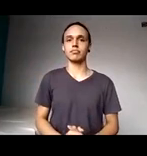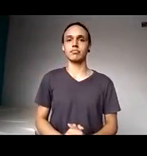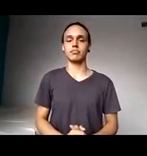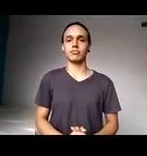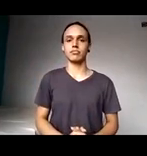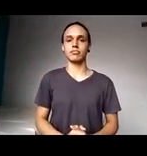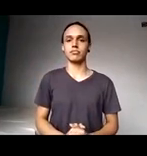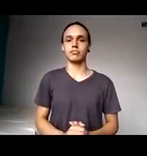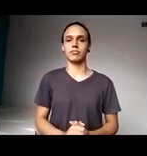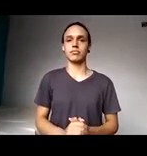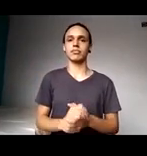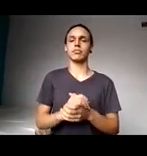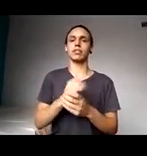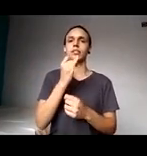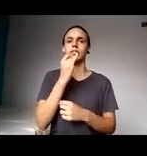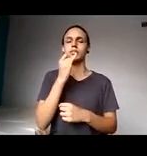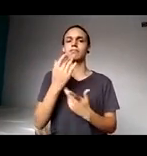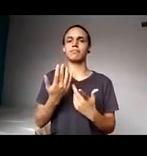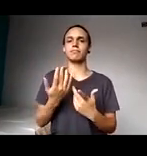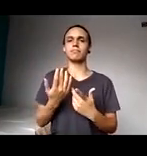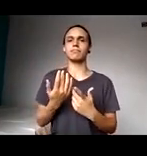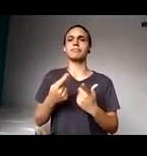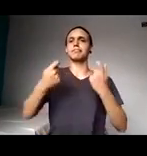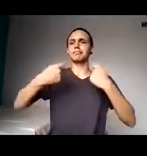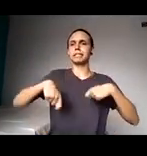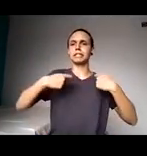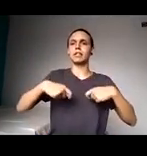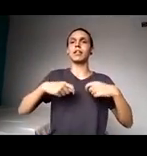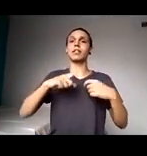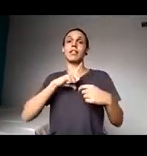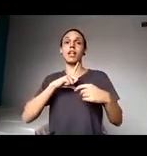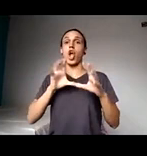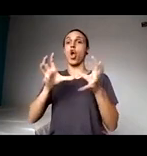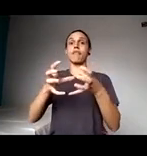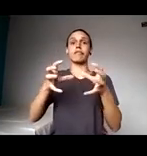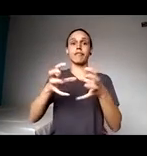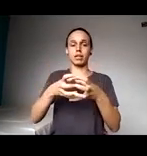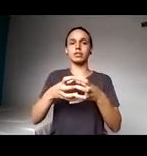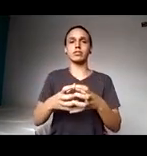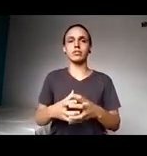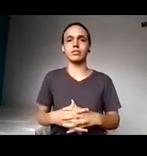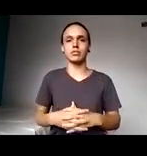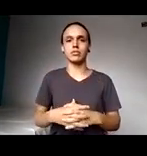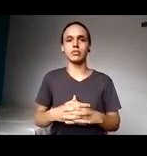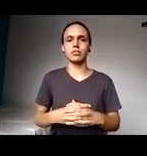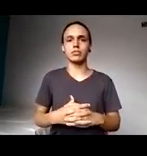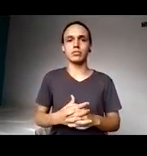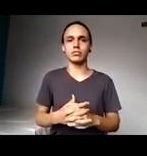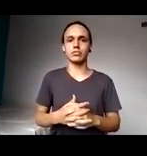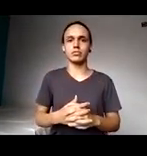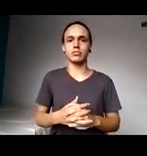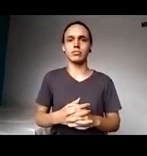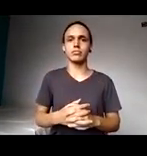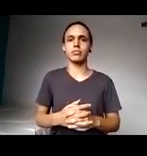o que eu estou passando, precisam, ambos, vivência e palavra, passarem literalmente o que eu estou